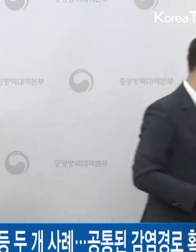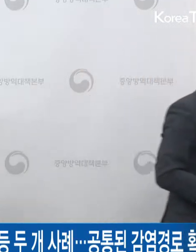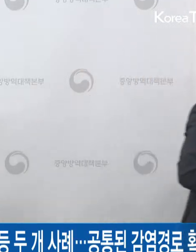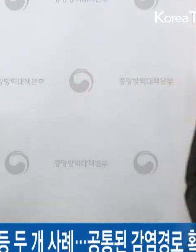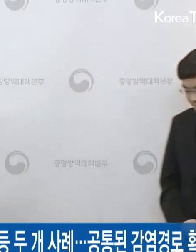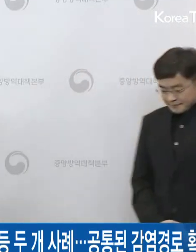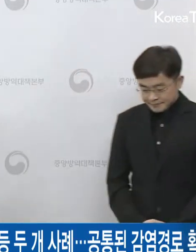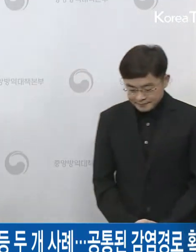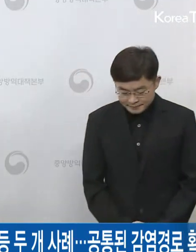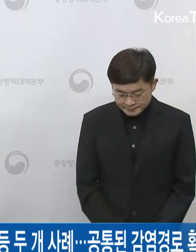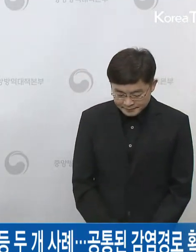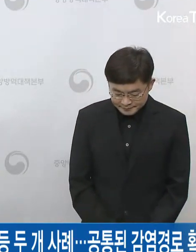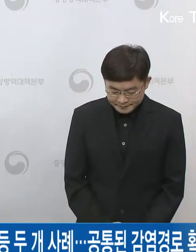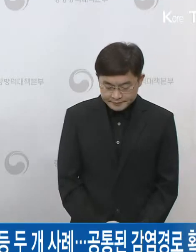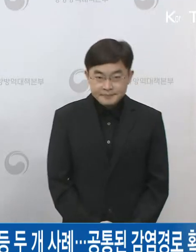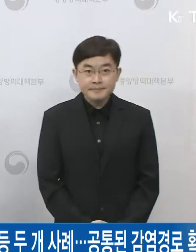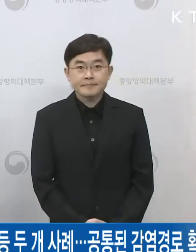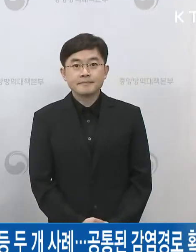국회의원입니다.